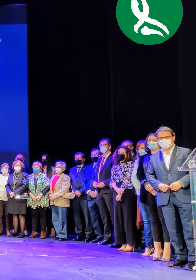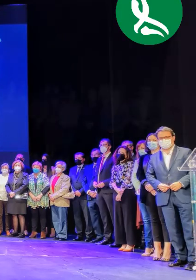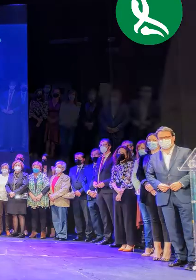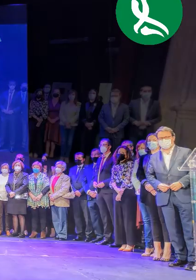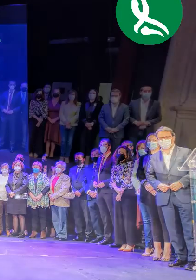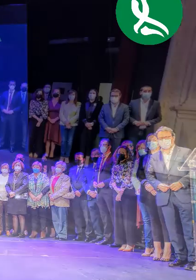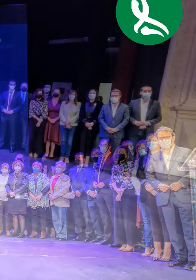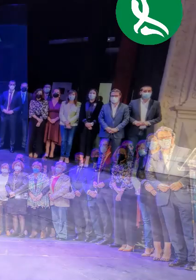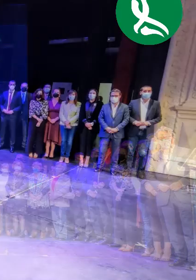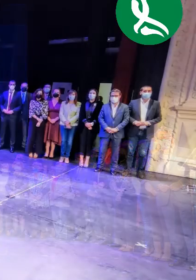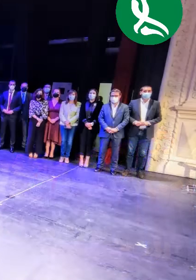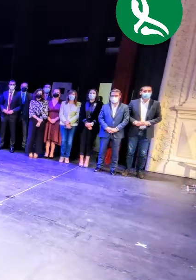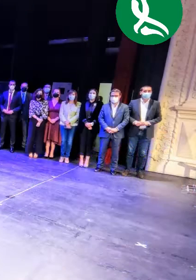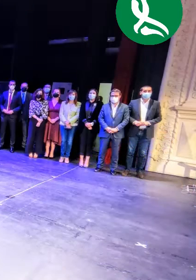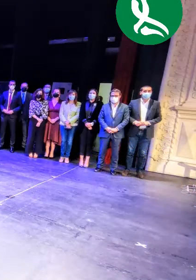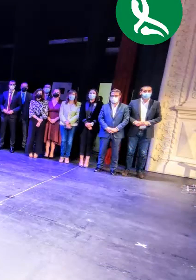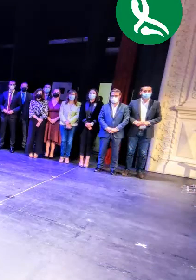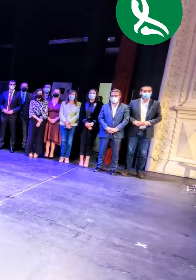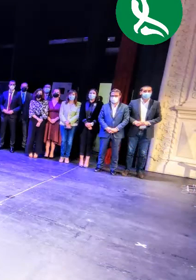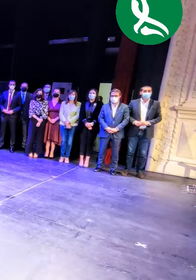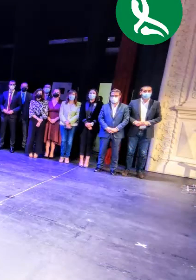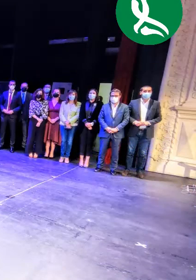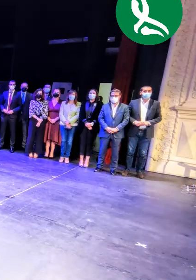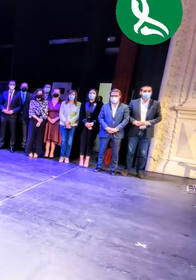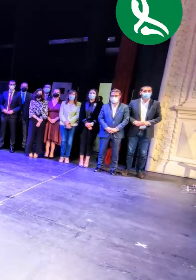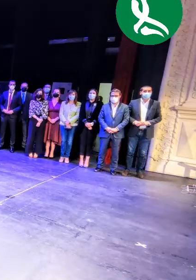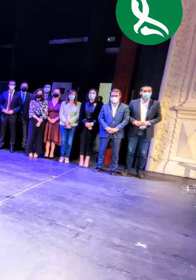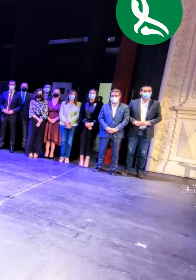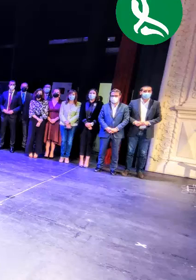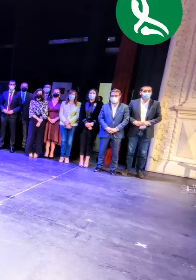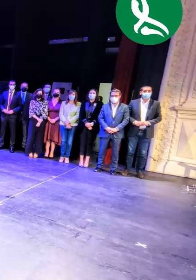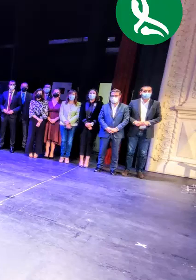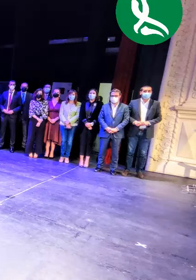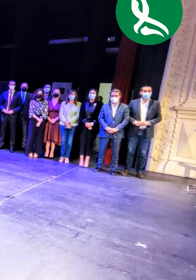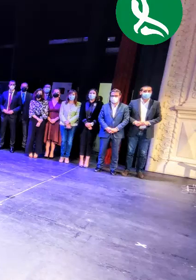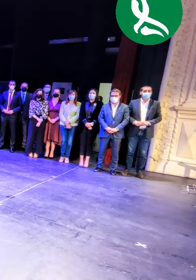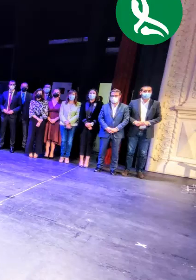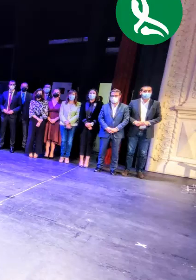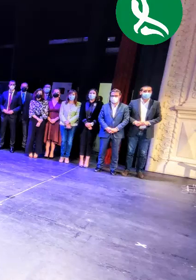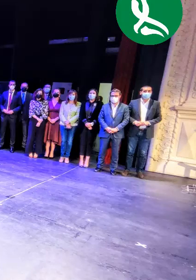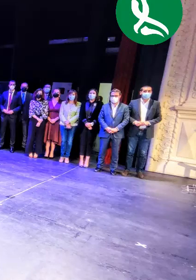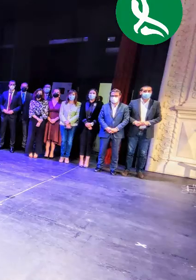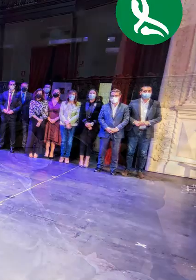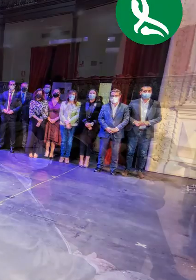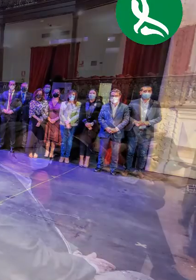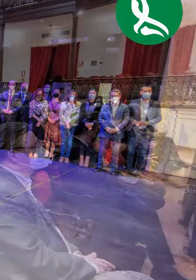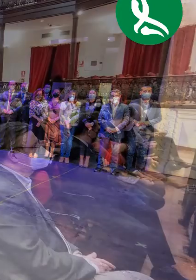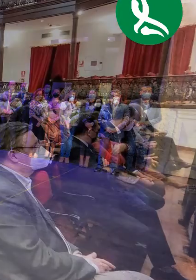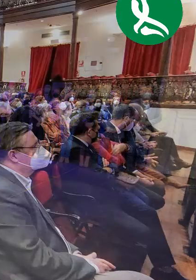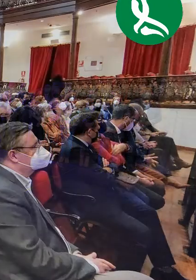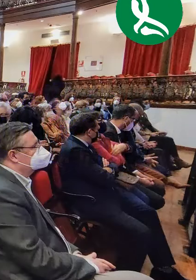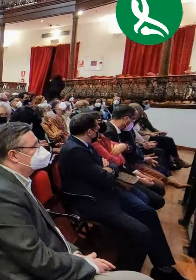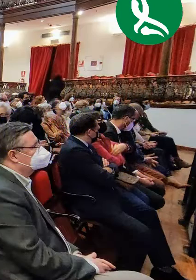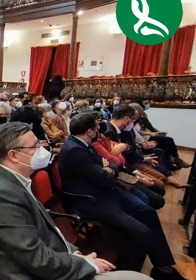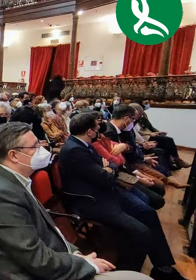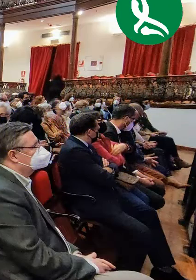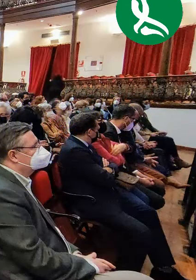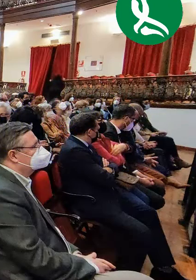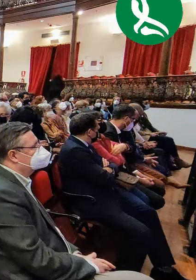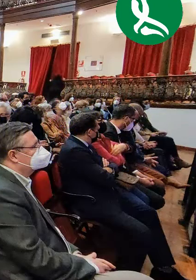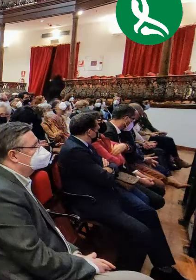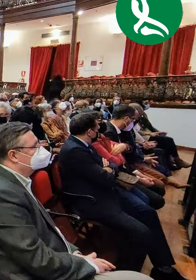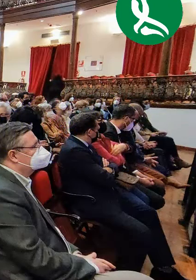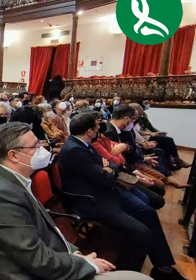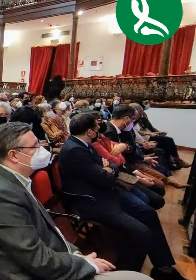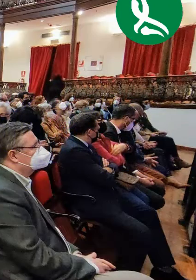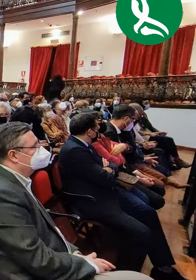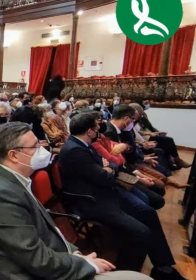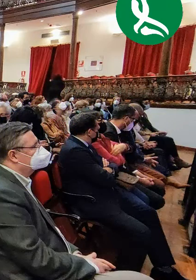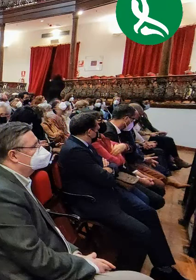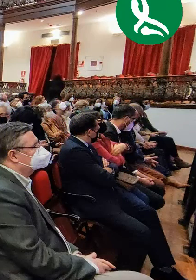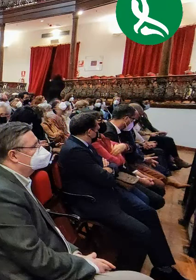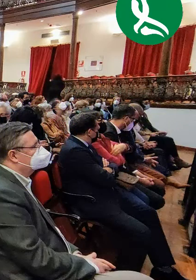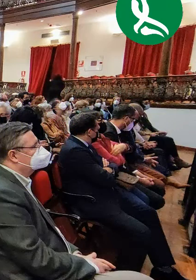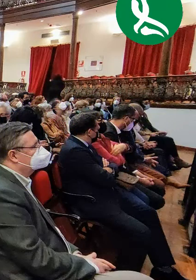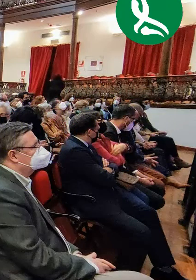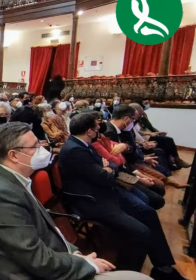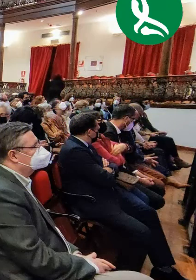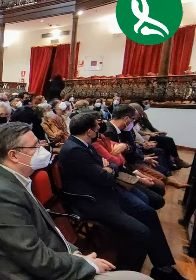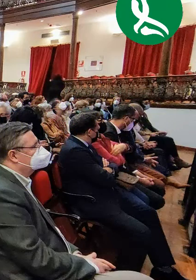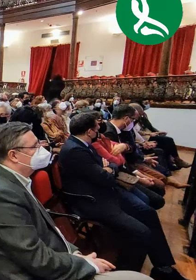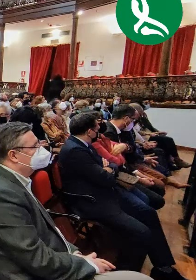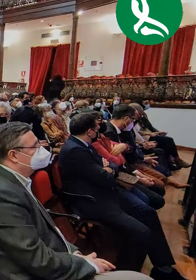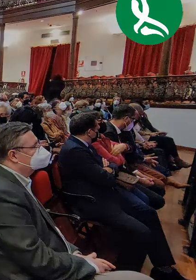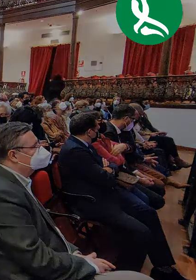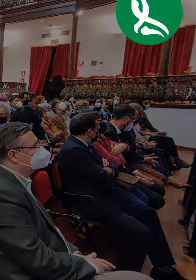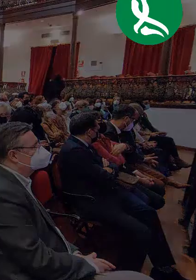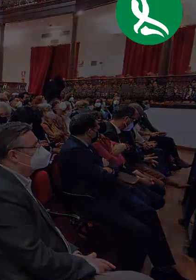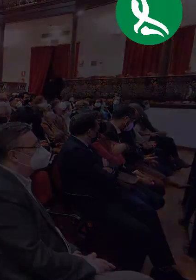en la lucha por la igualdad. Gracias. Buenas tardes. Habitualmente, Julio del Papel, a la hora del público, pero